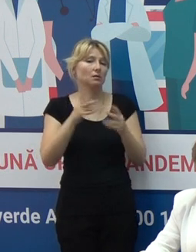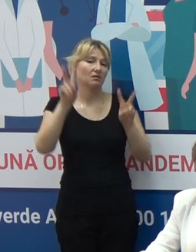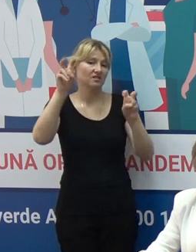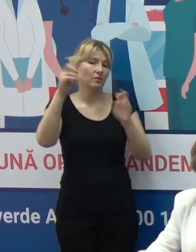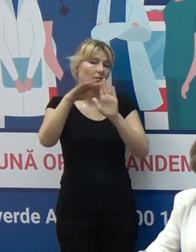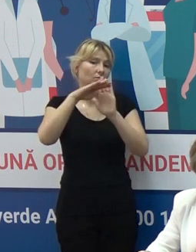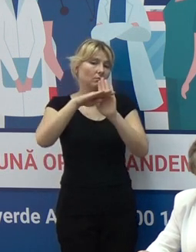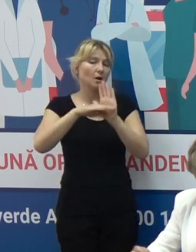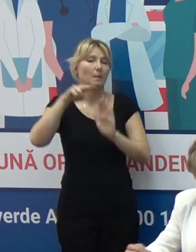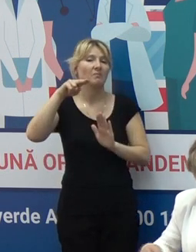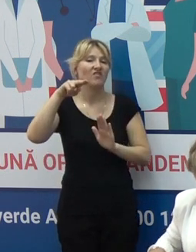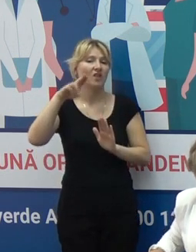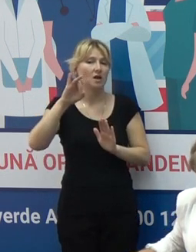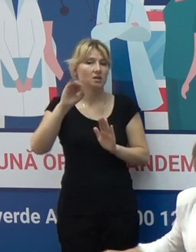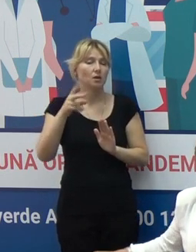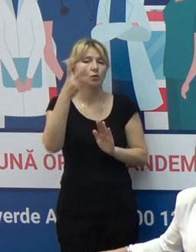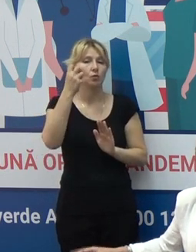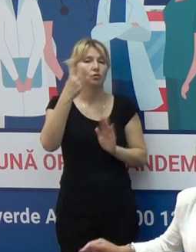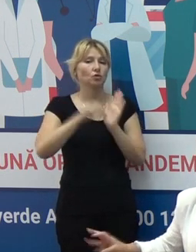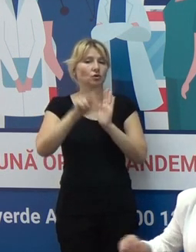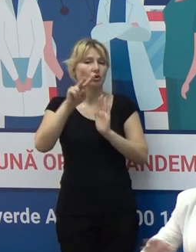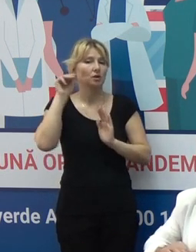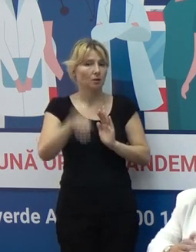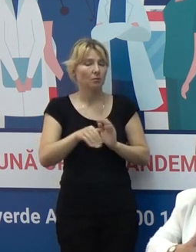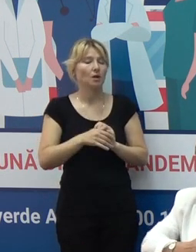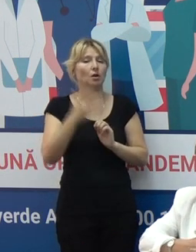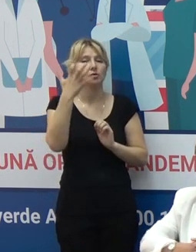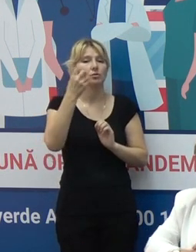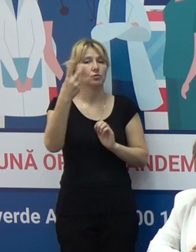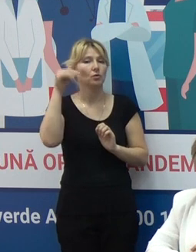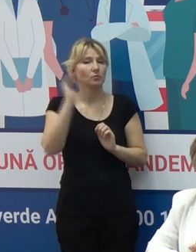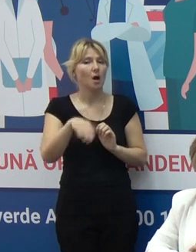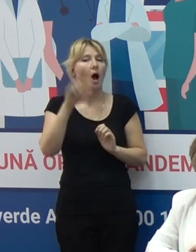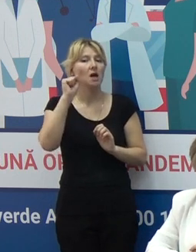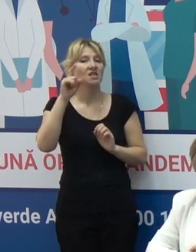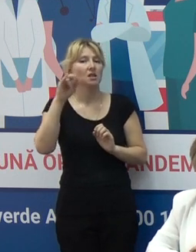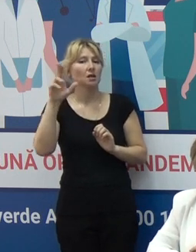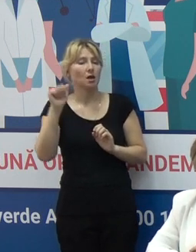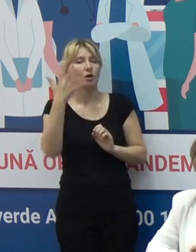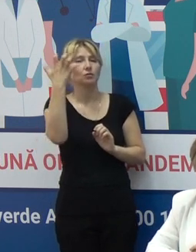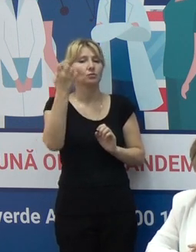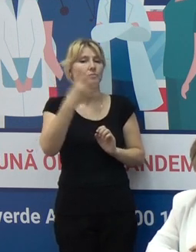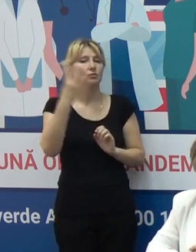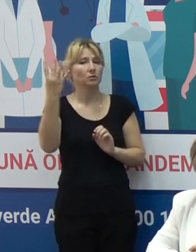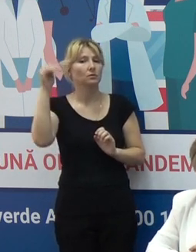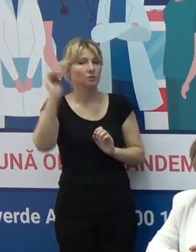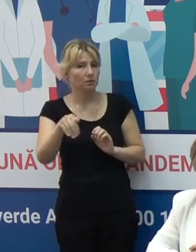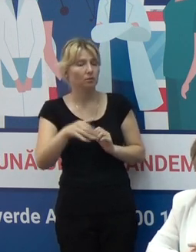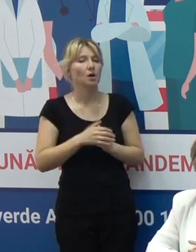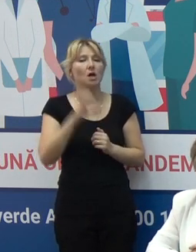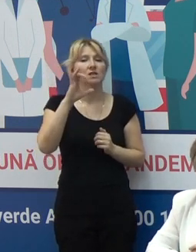categorie, Pfizer, 2.63.250, Sinopharm, 1.152.000, AstraZeneca, 543.600,